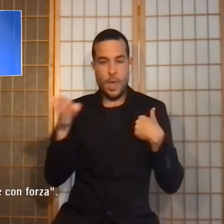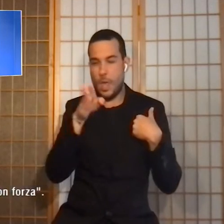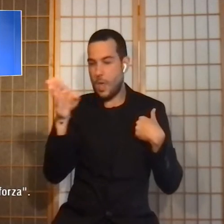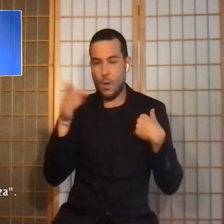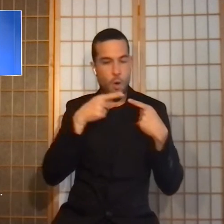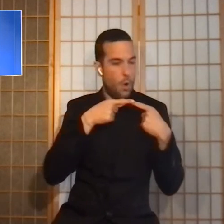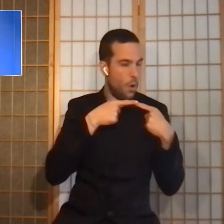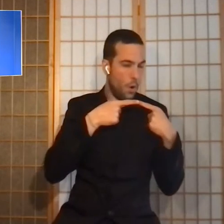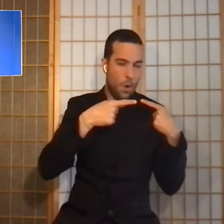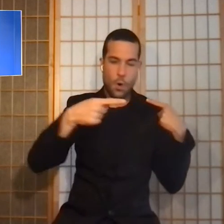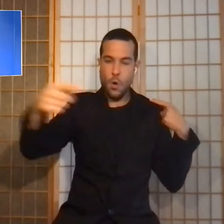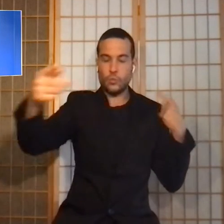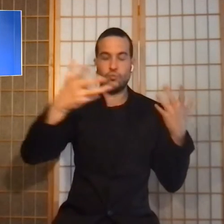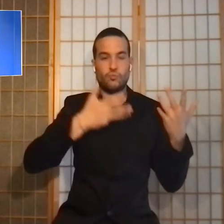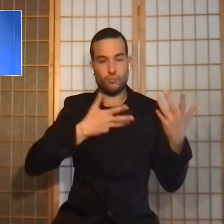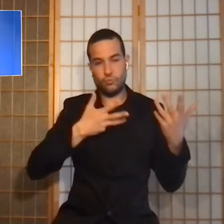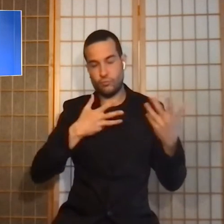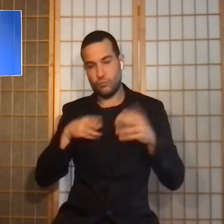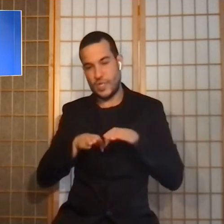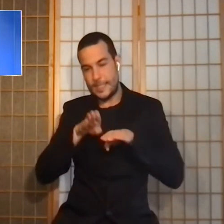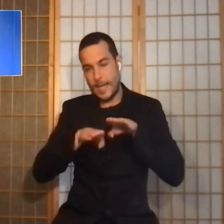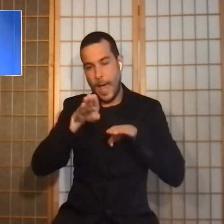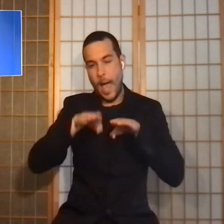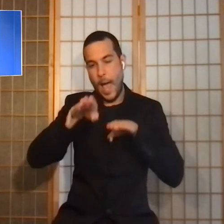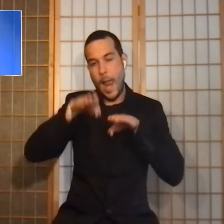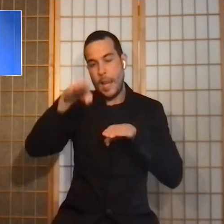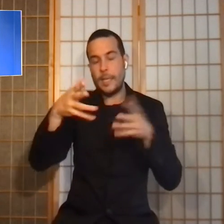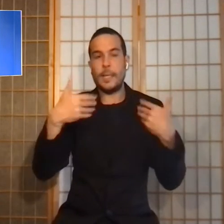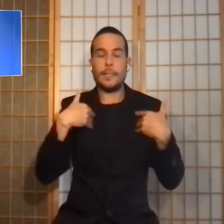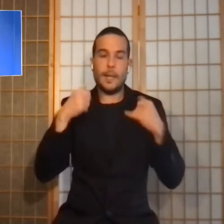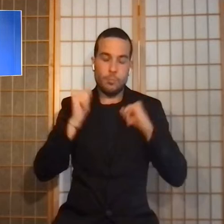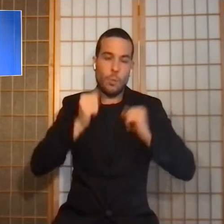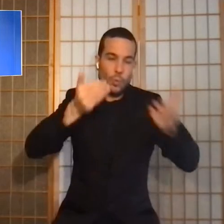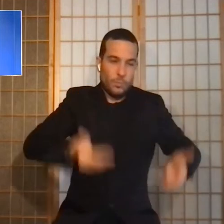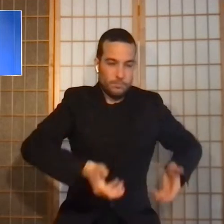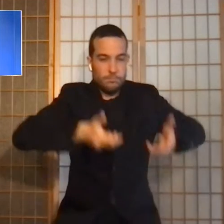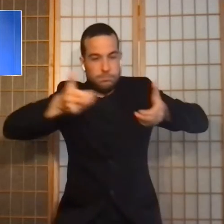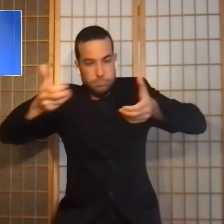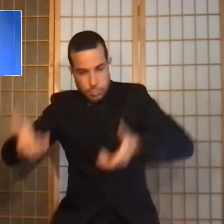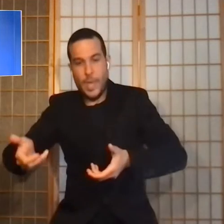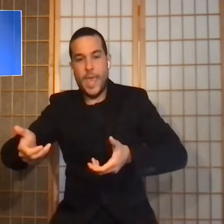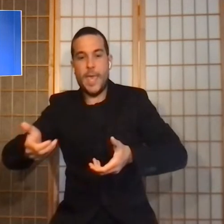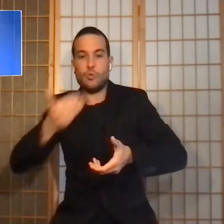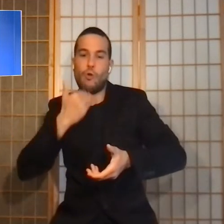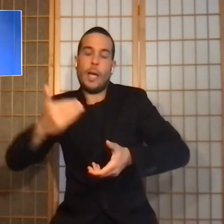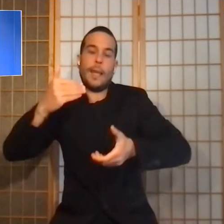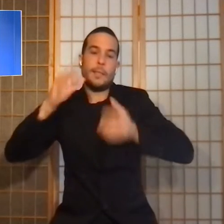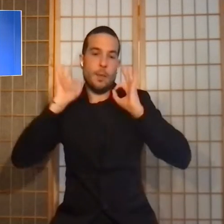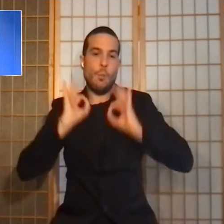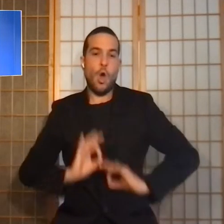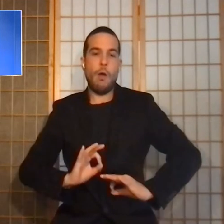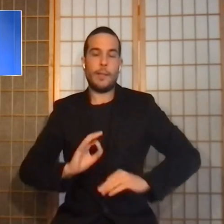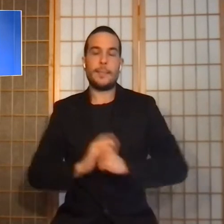sono scalini, essere portata di peso sulla carrozzina dalla Polizia Municipale. È